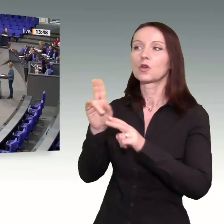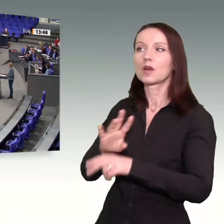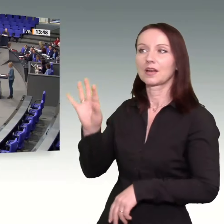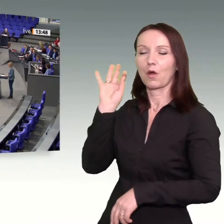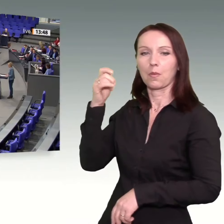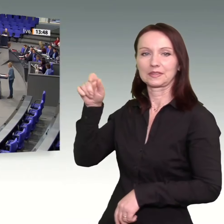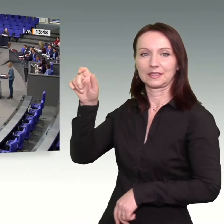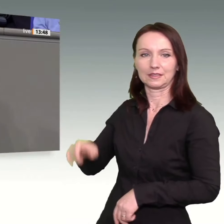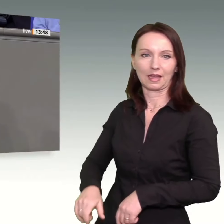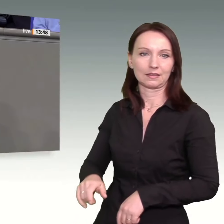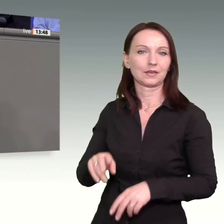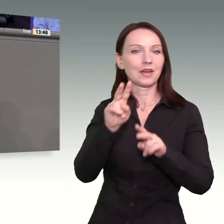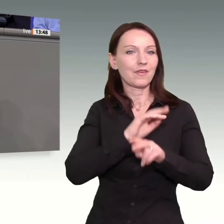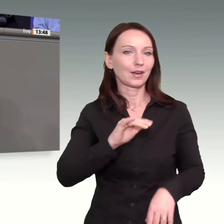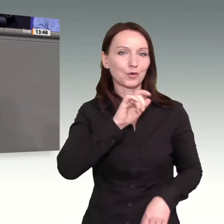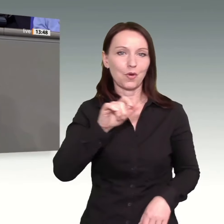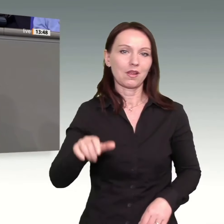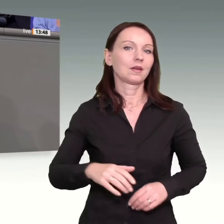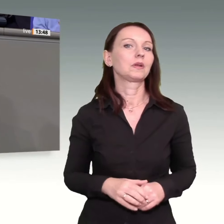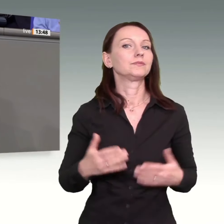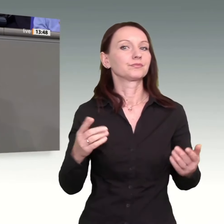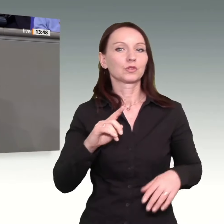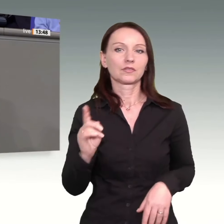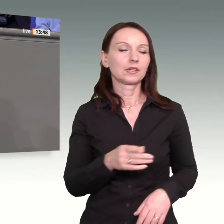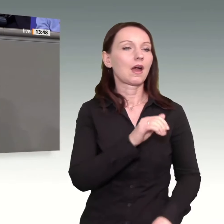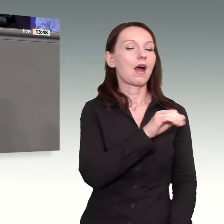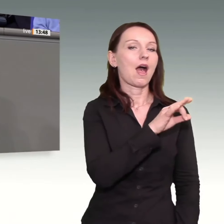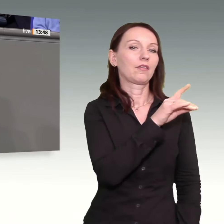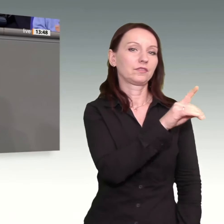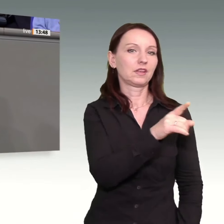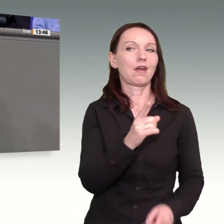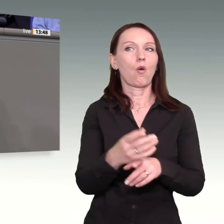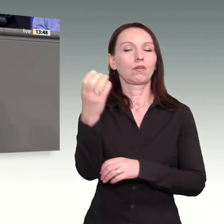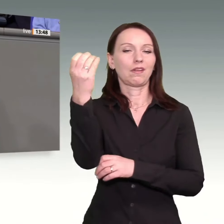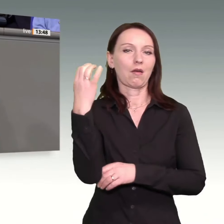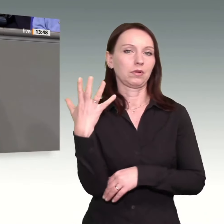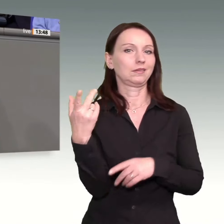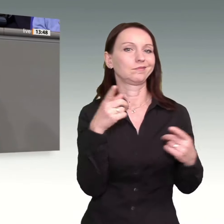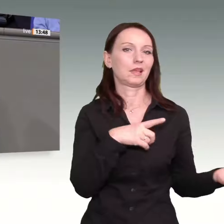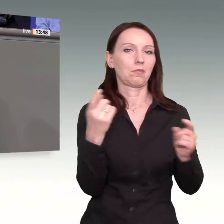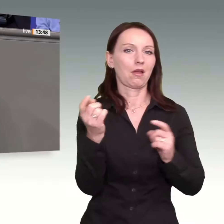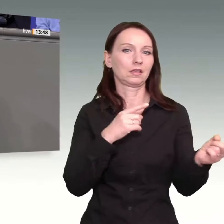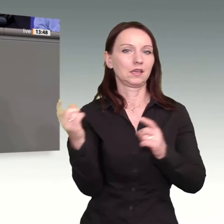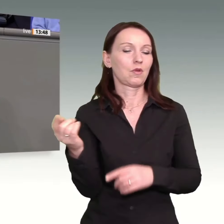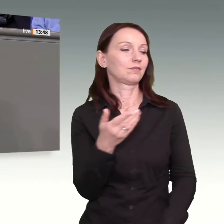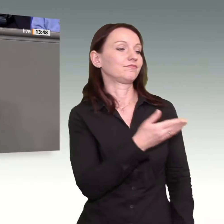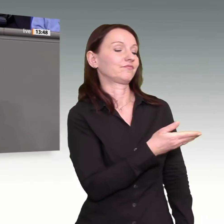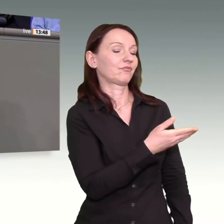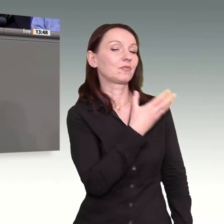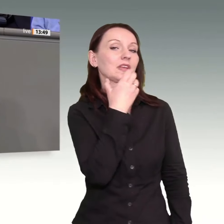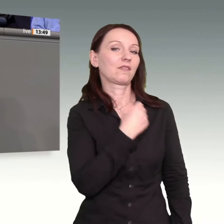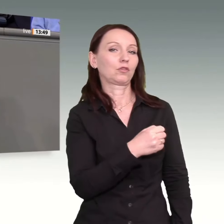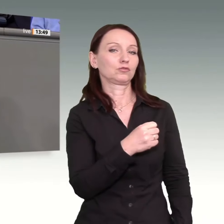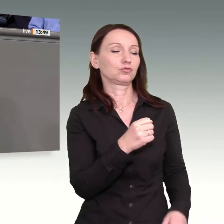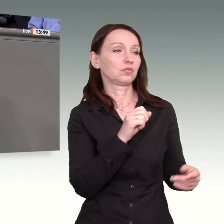und der Ampel. Die einen wollen null Veränderungen und am liebsten zurück ins 20. Jahrhundert. Die Ampel hingegen